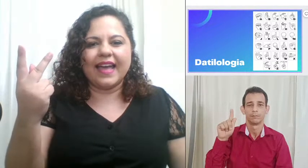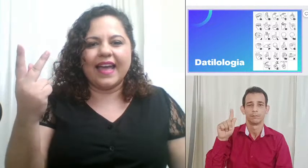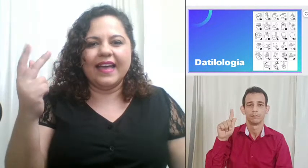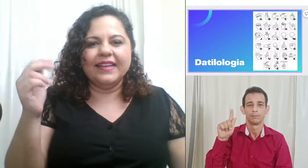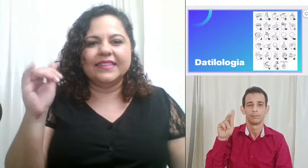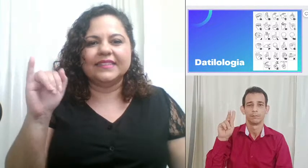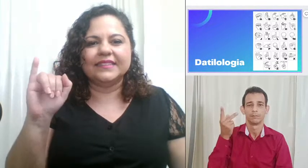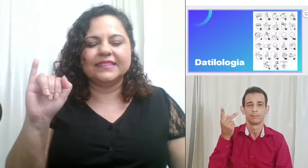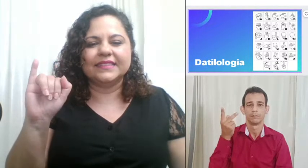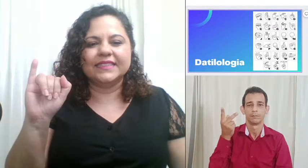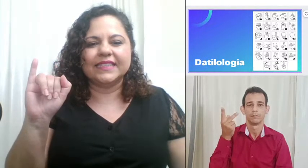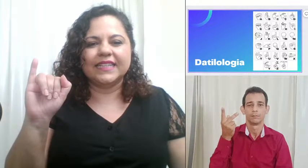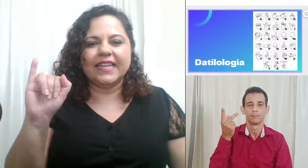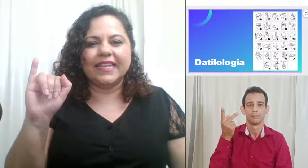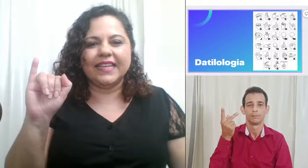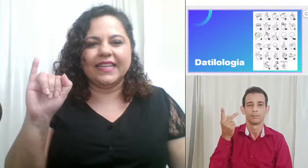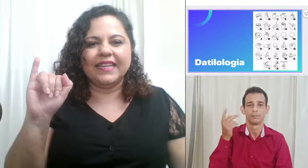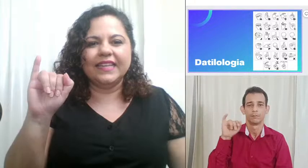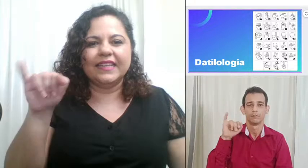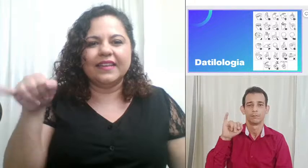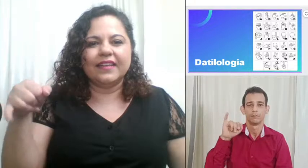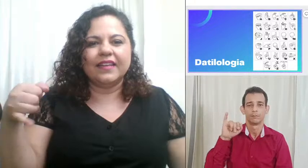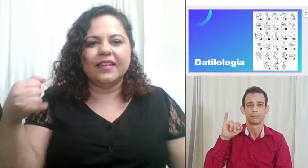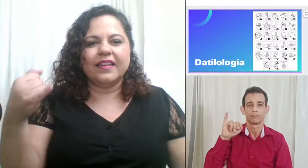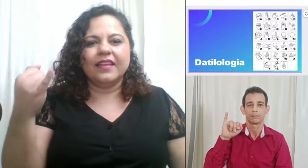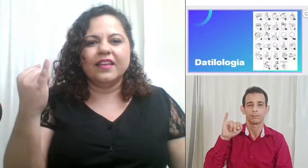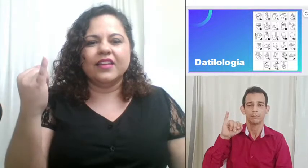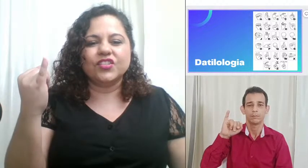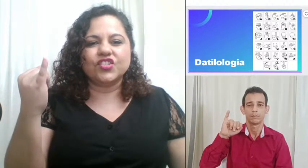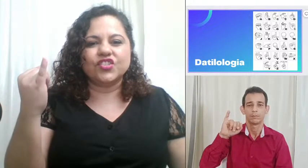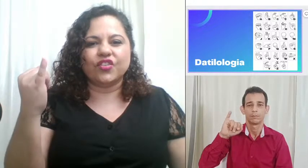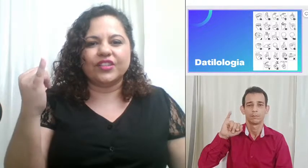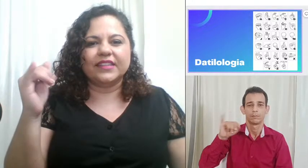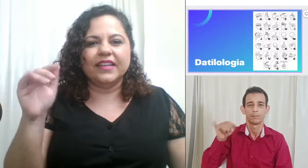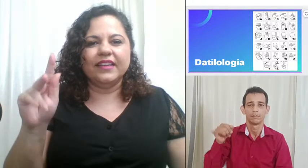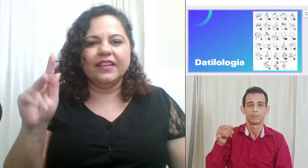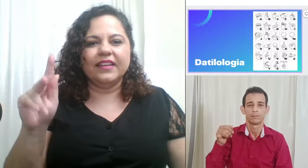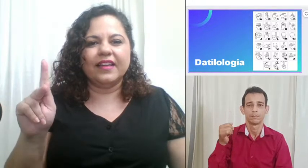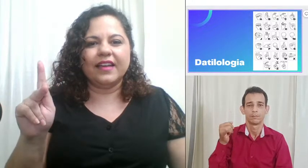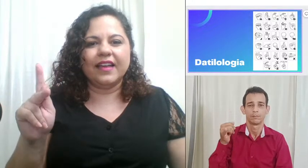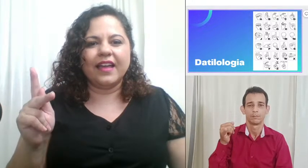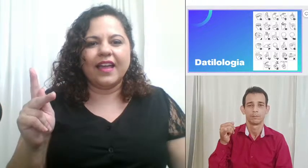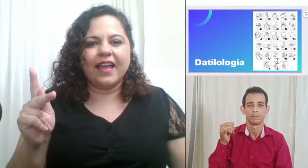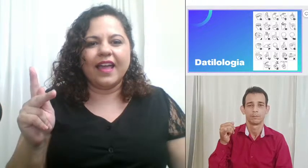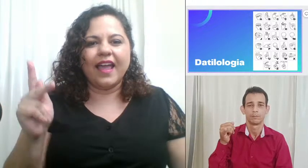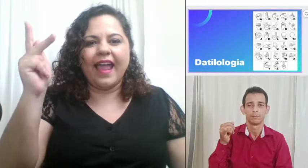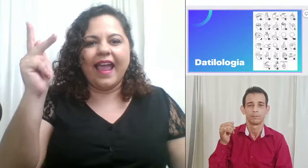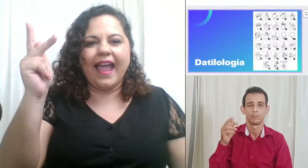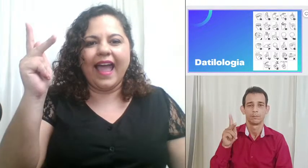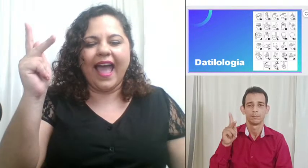I J K